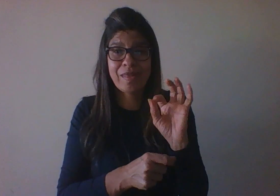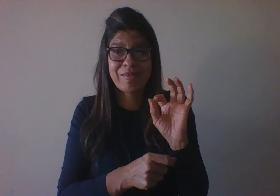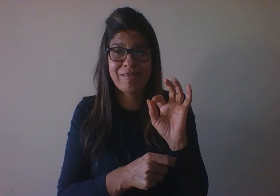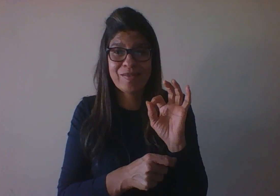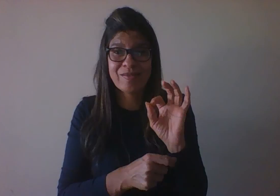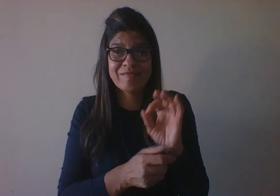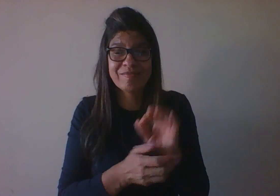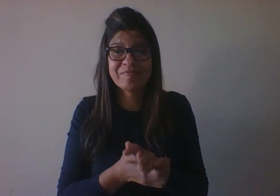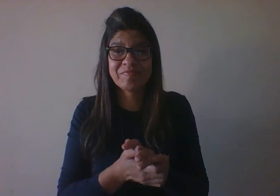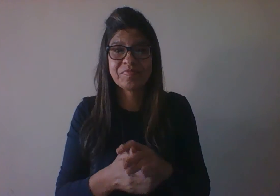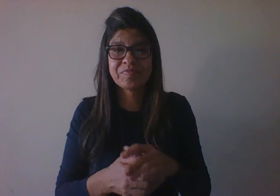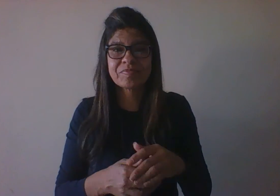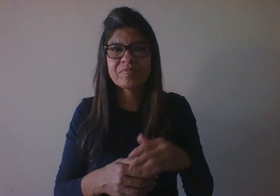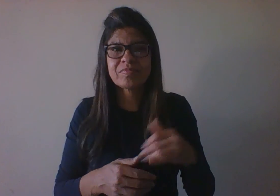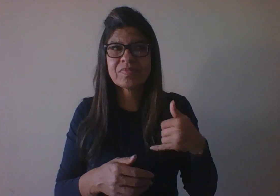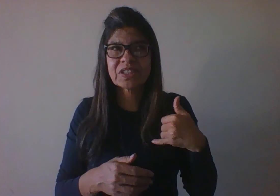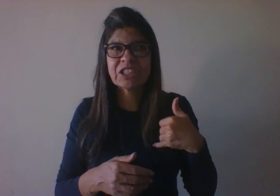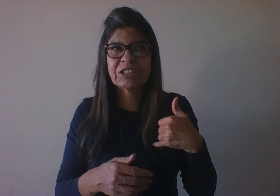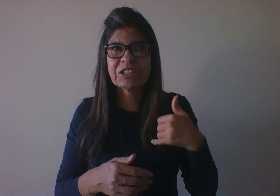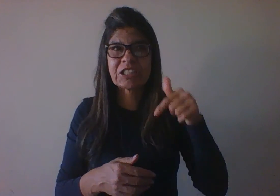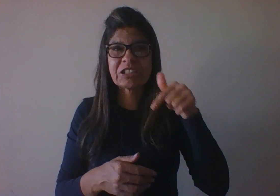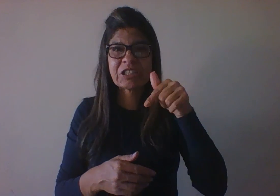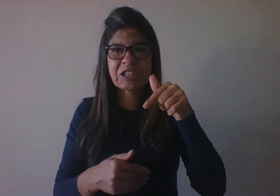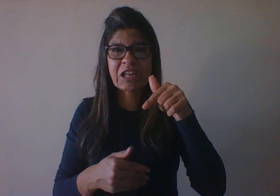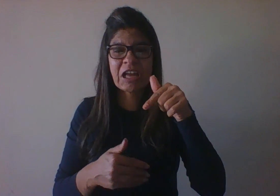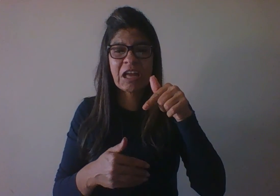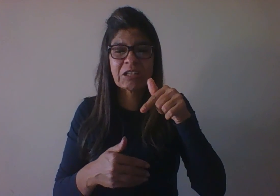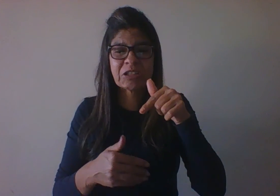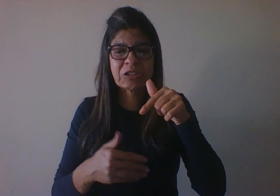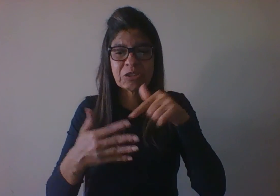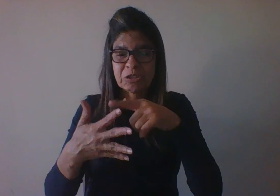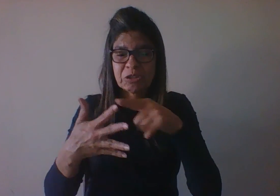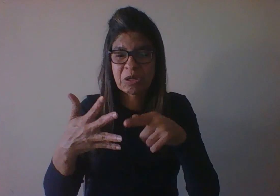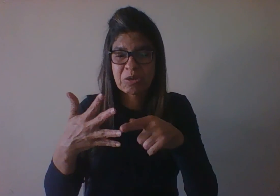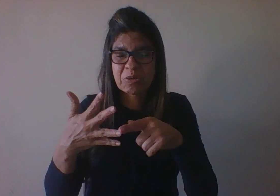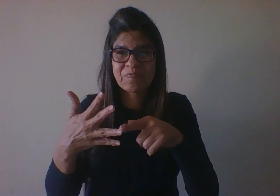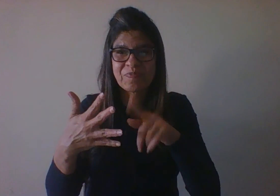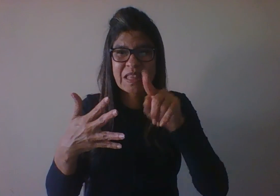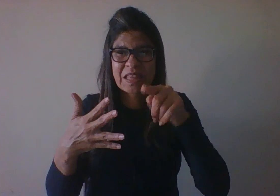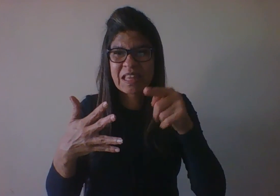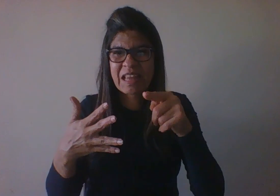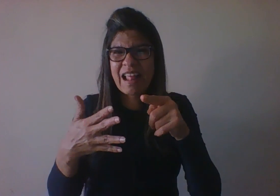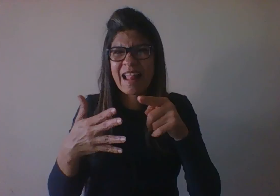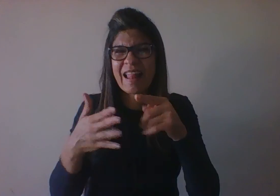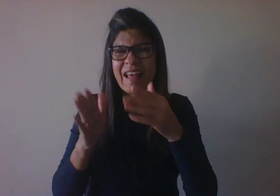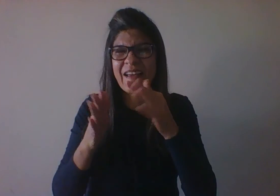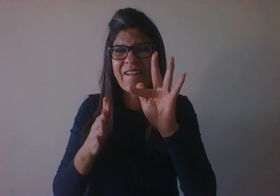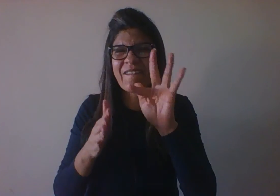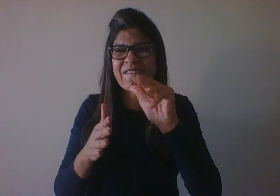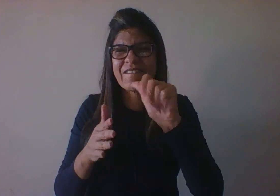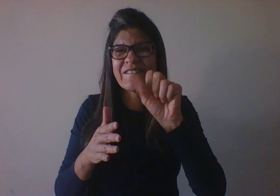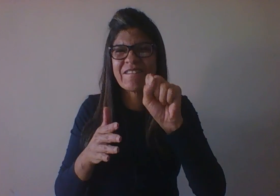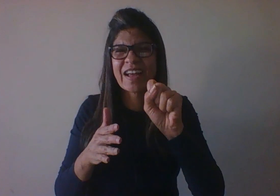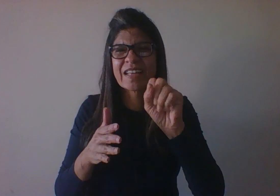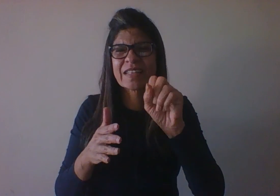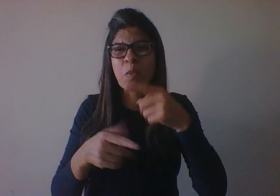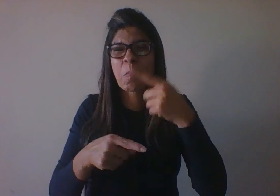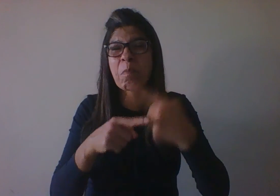prestágio operacional, quando ela começa a entrar na fase dos porquês, então ela não mais meramente aceita a resposta